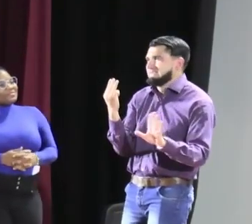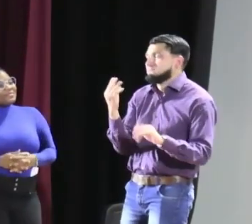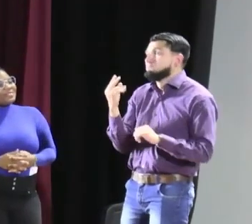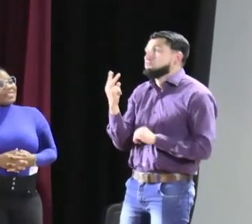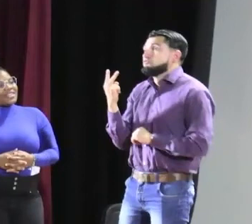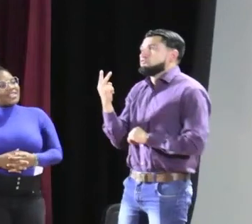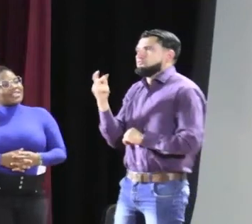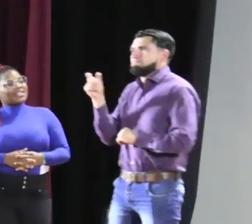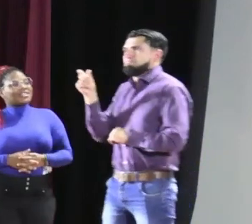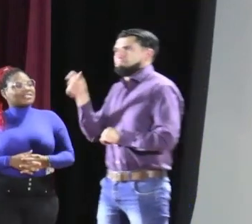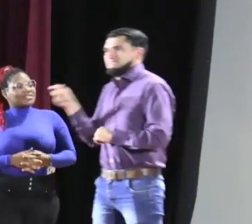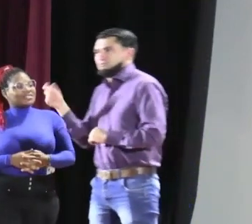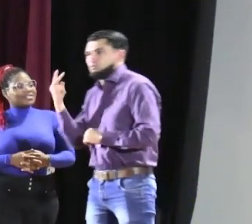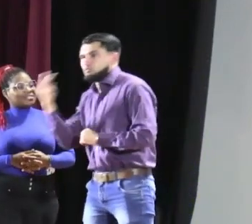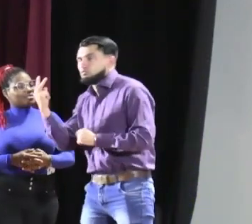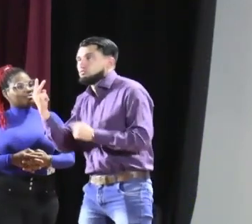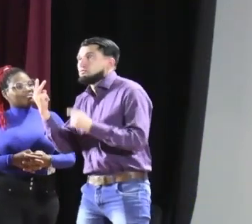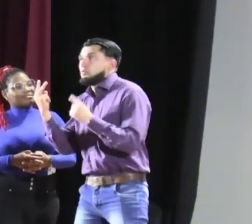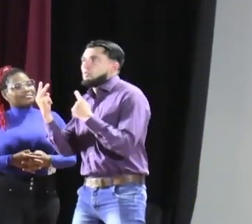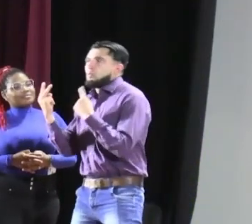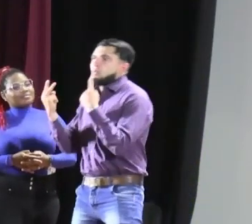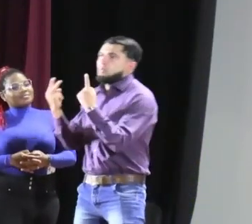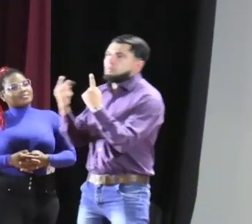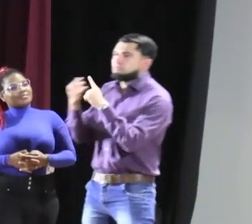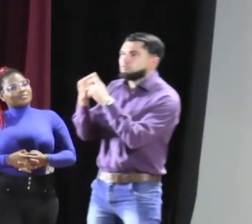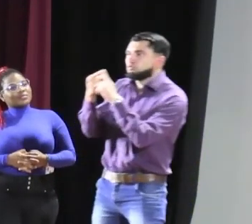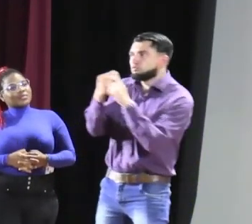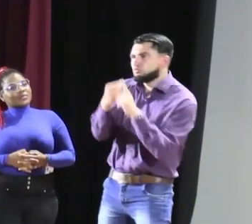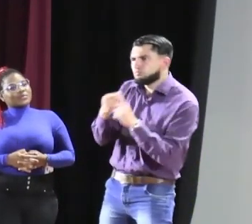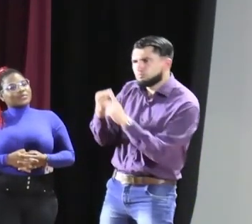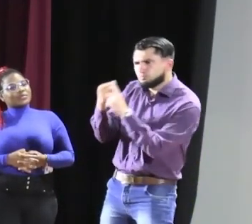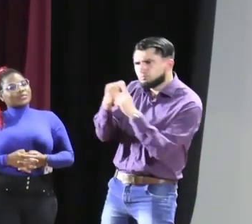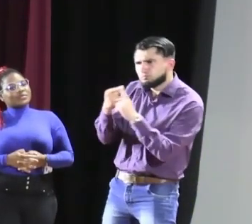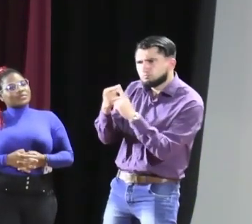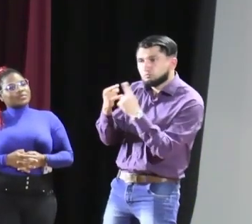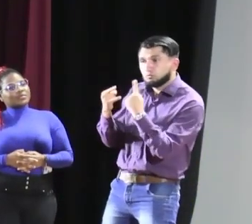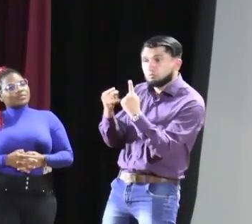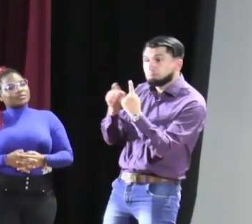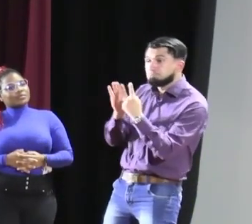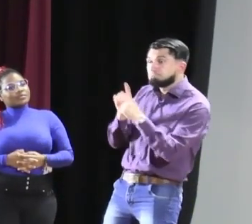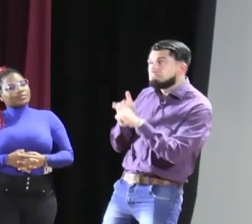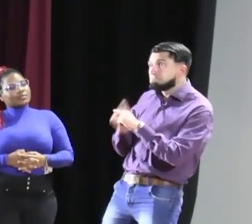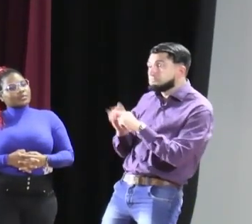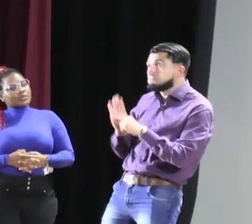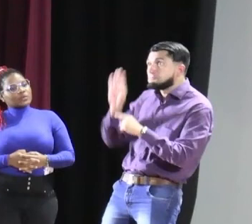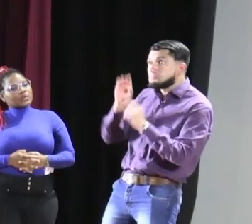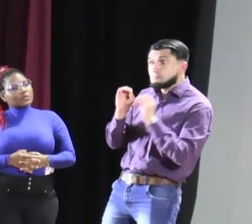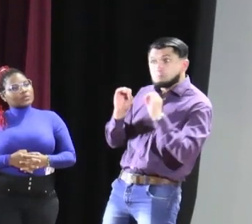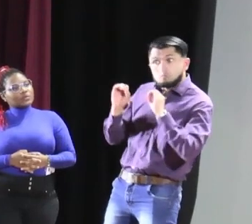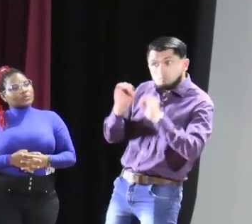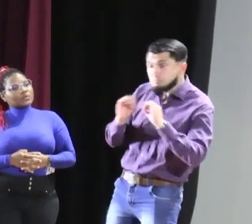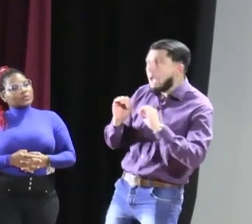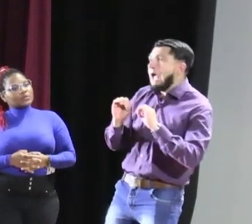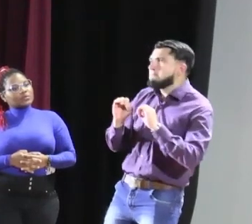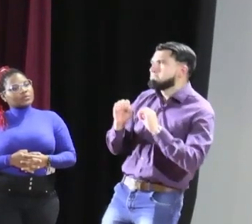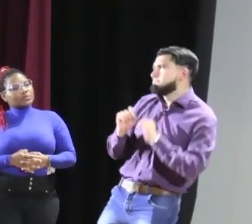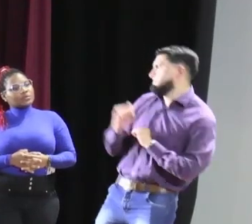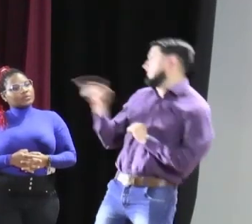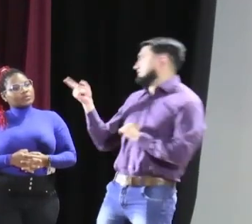preguntas breves, porque van a ser solamente tres personas. Va a ser una por Zoom, me dicen una por Zoom. En este momento